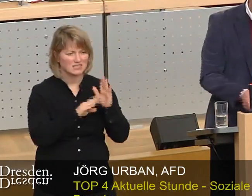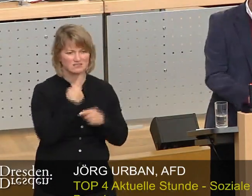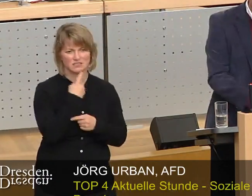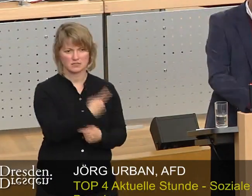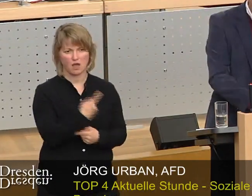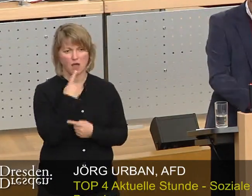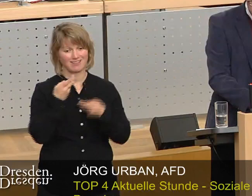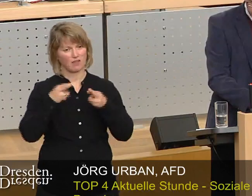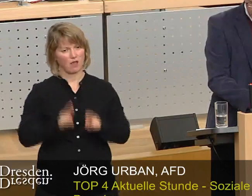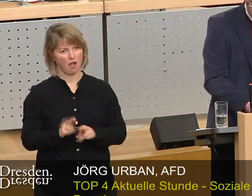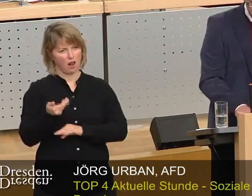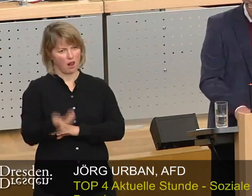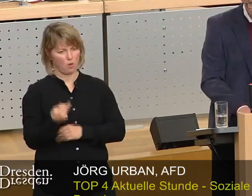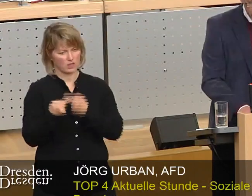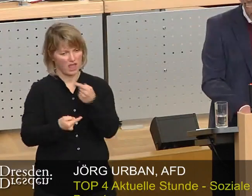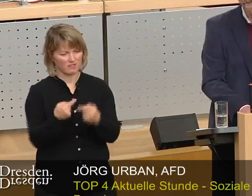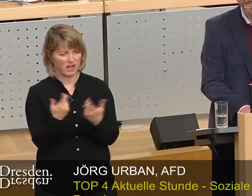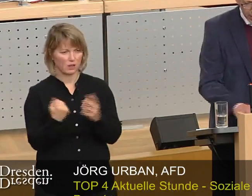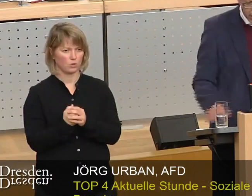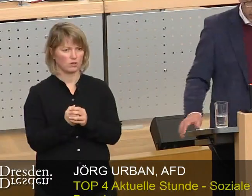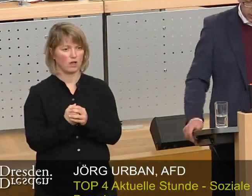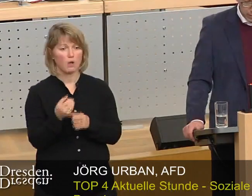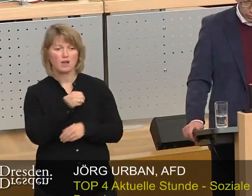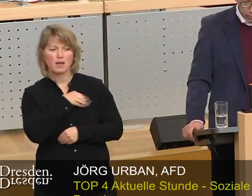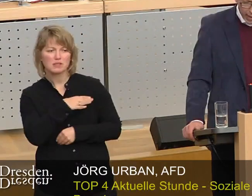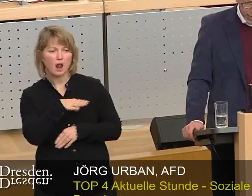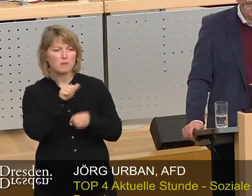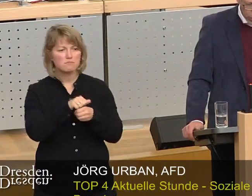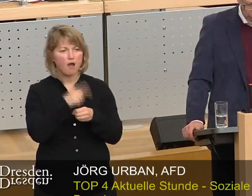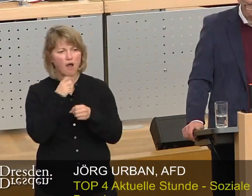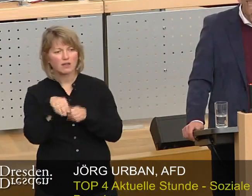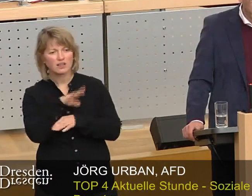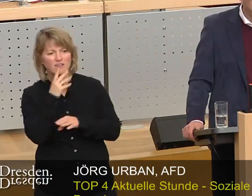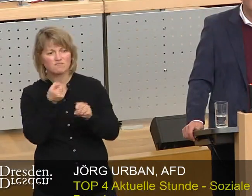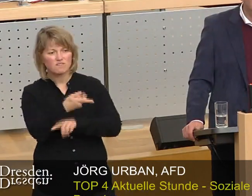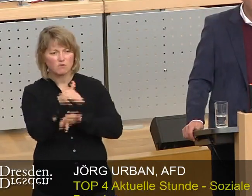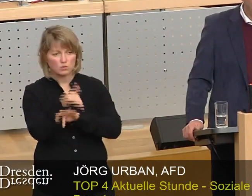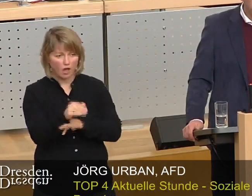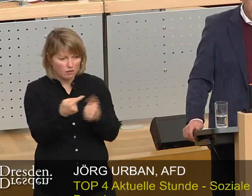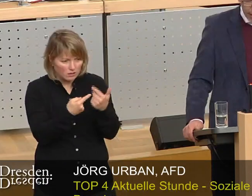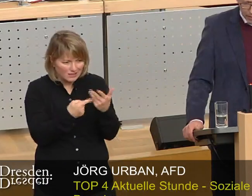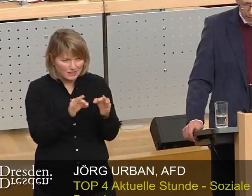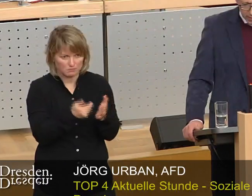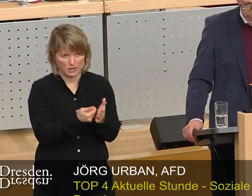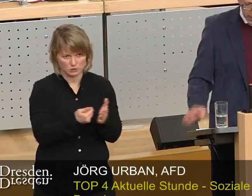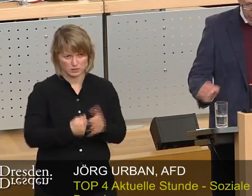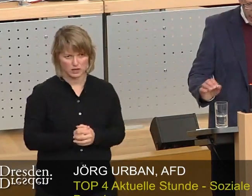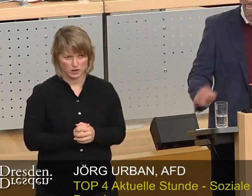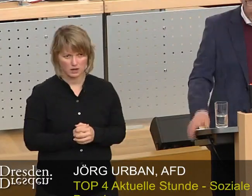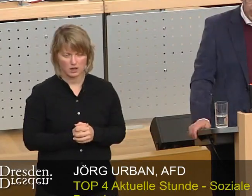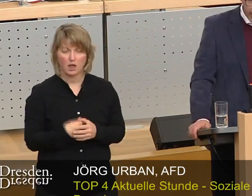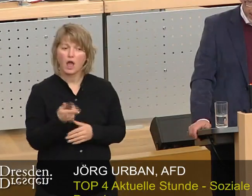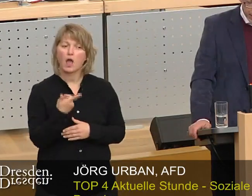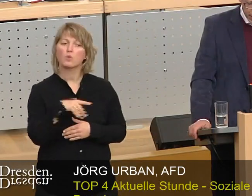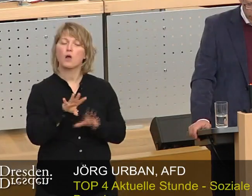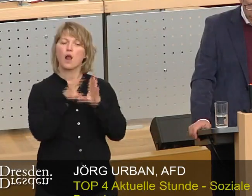die Entwicklung der Reallöhne, Verwerfungen am Kapitalmarkt, um nur einige Punkte aufzugreifen. Und ich greife das Thema